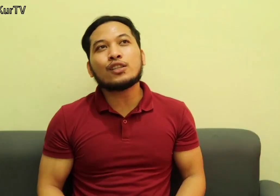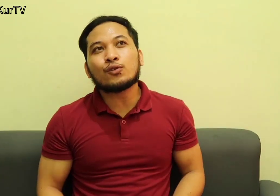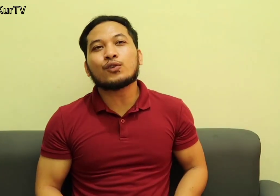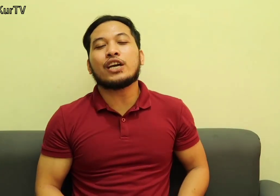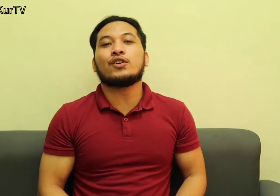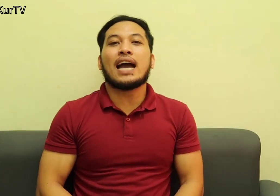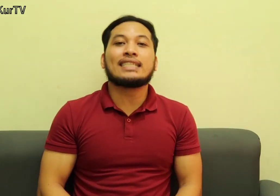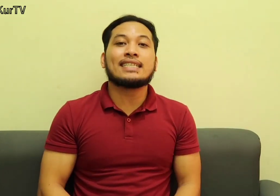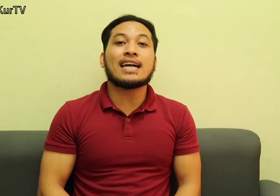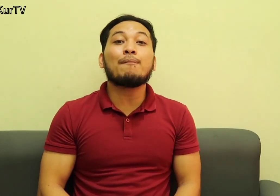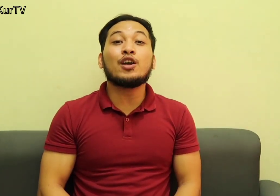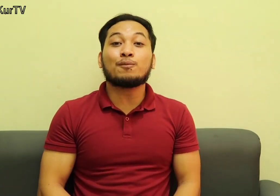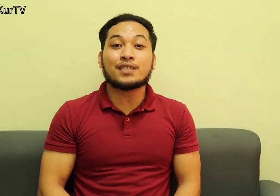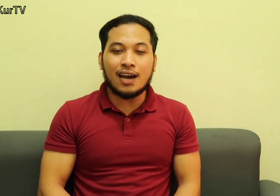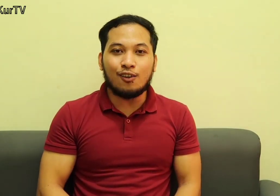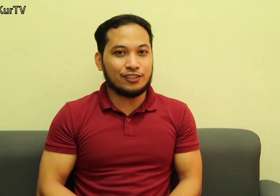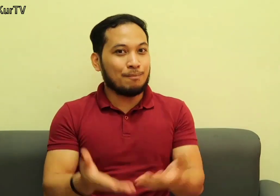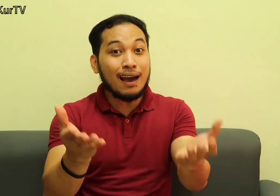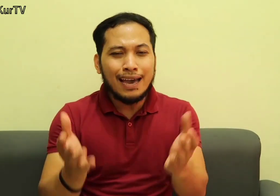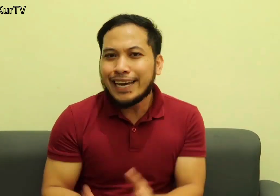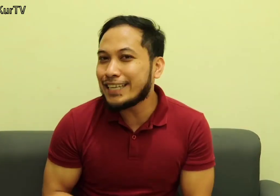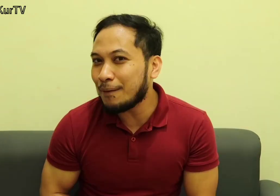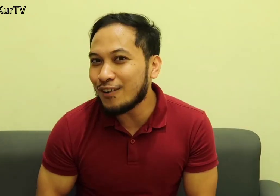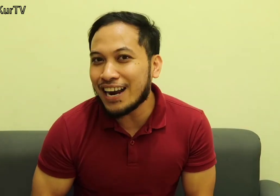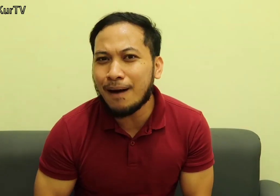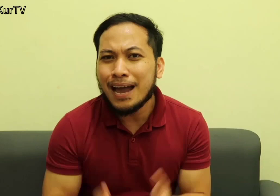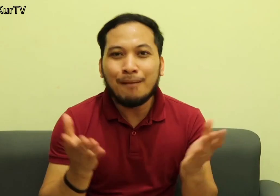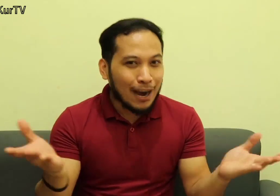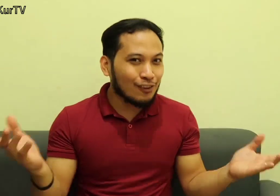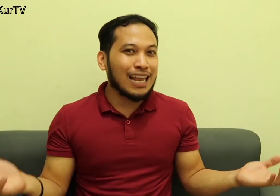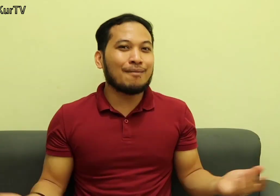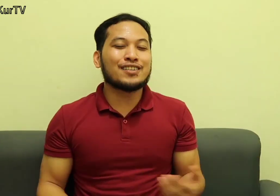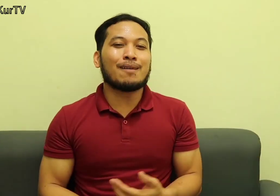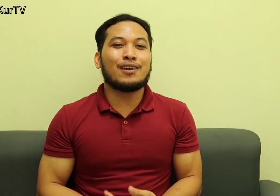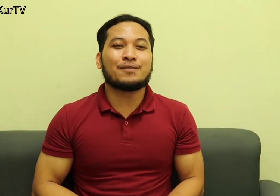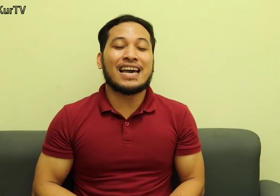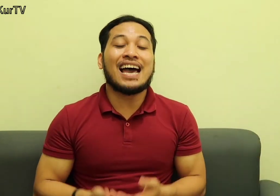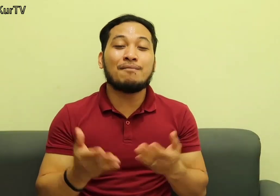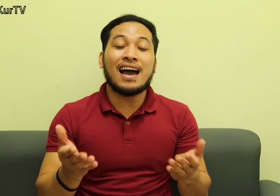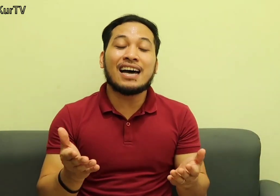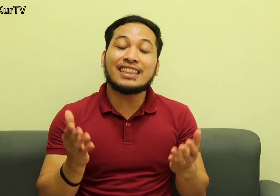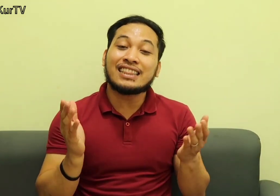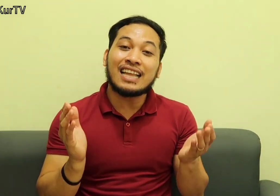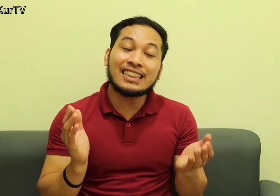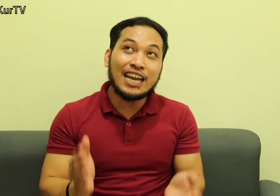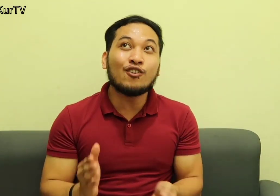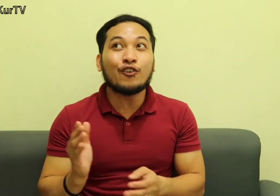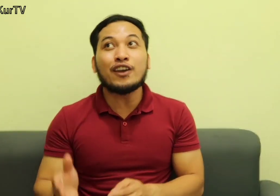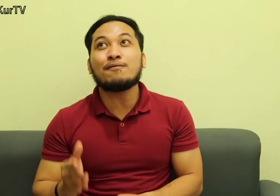ituturo sa inyo guys Si Samgyupsal O, diba Isipin nyo nga naman Paano ko narawin yung Samgyupsal Ay, Tinanong ko na yung